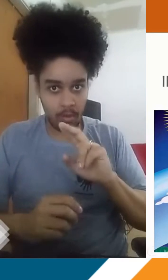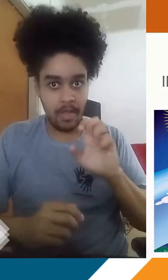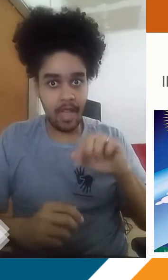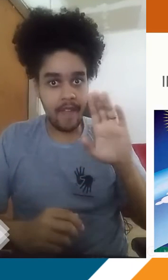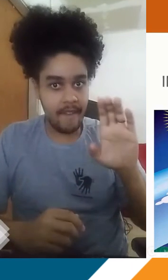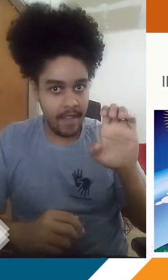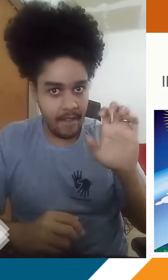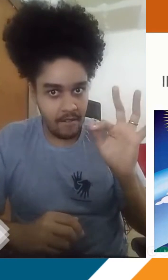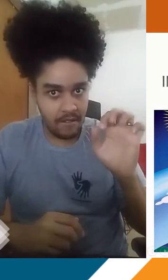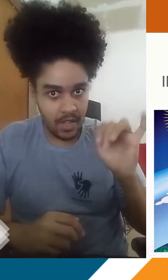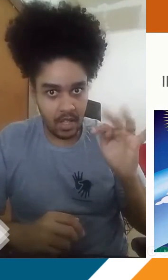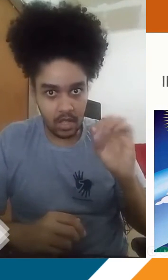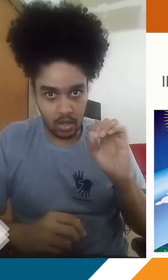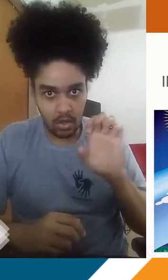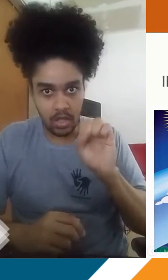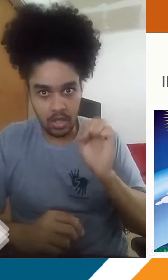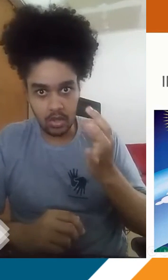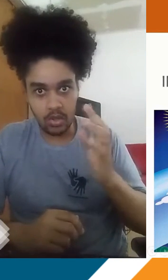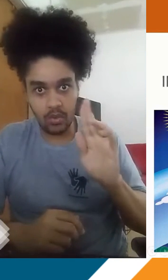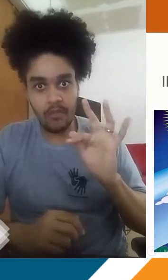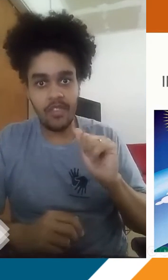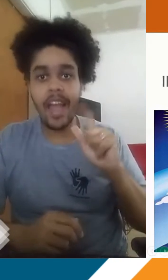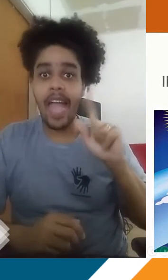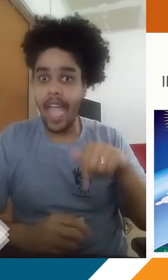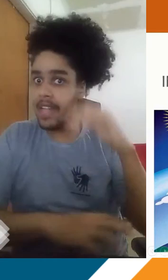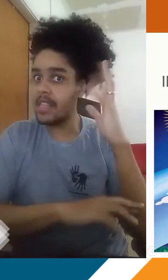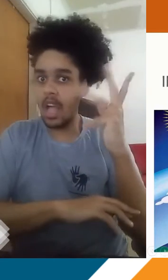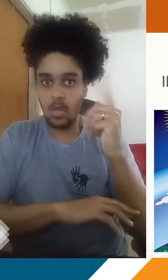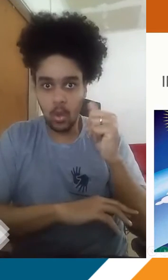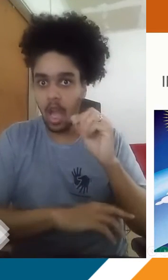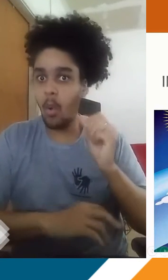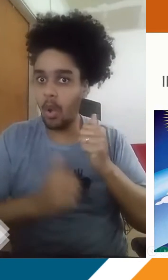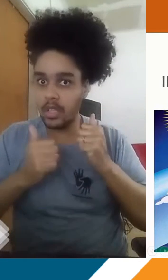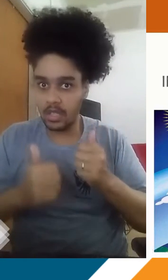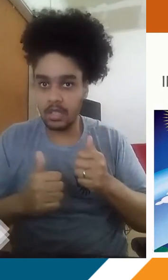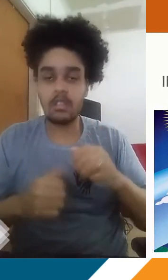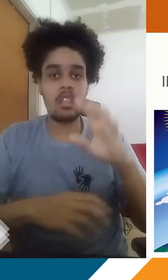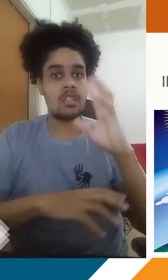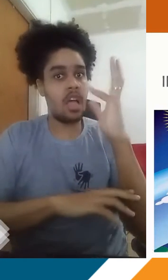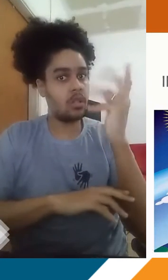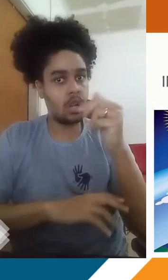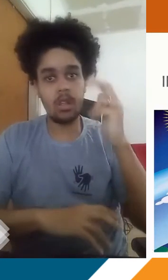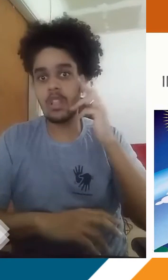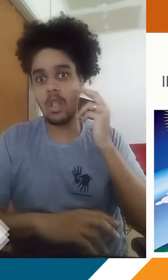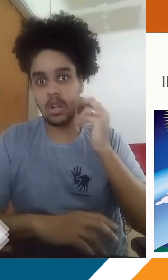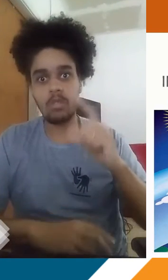chama de efeito estufa, que é um fenômeno natural, ok? Naturalmente a atmosfera possui essa